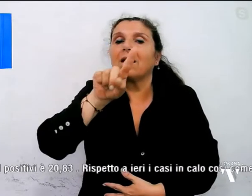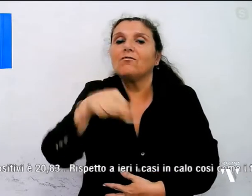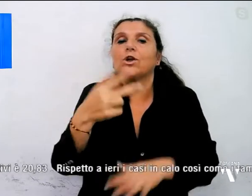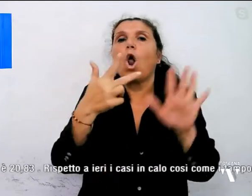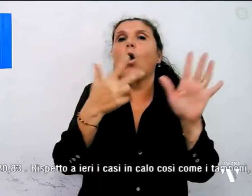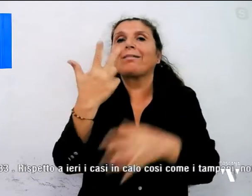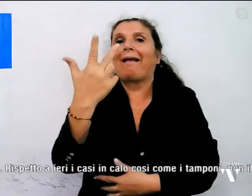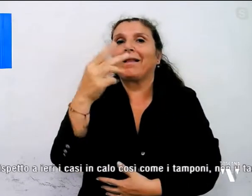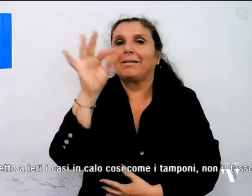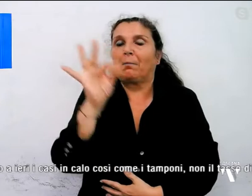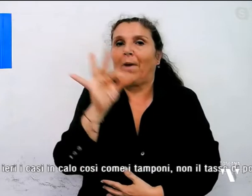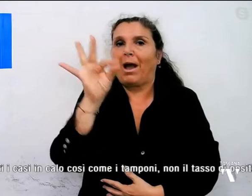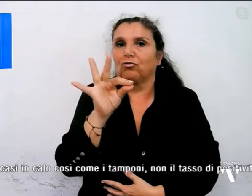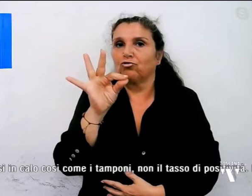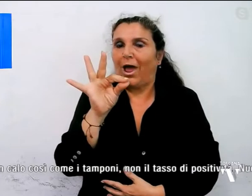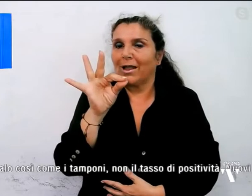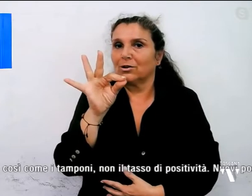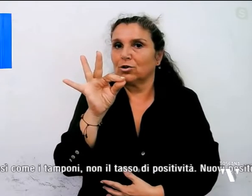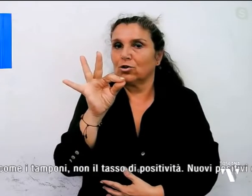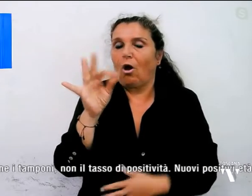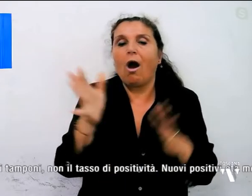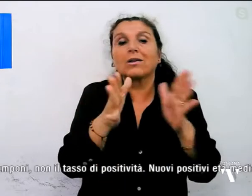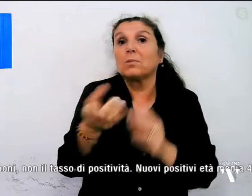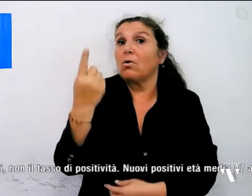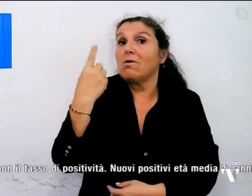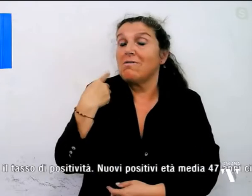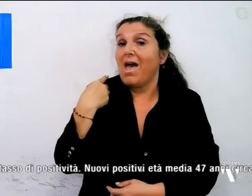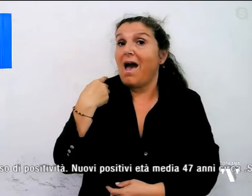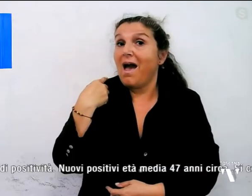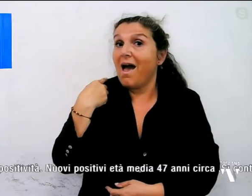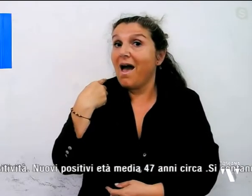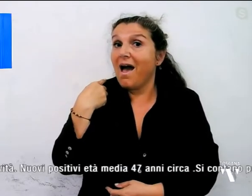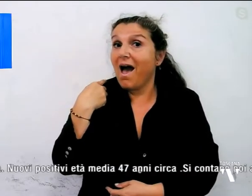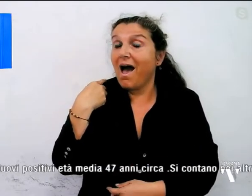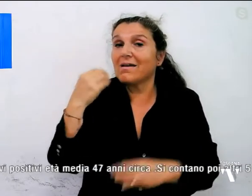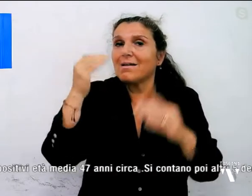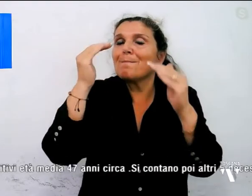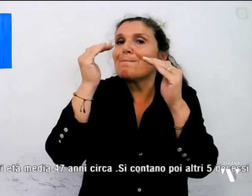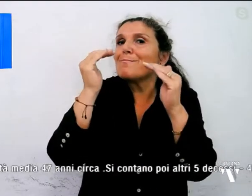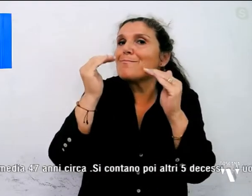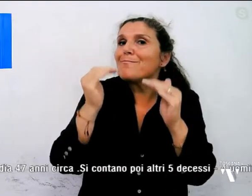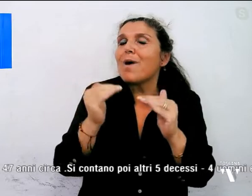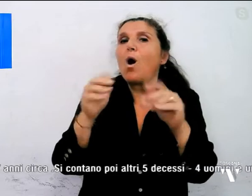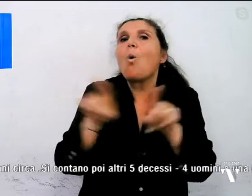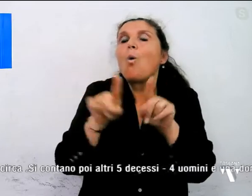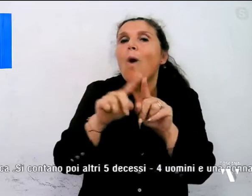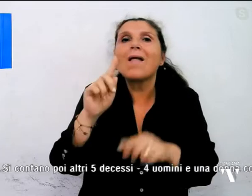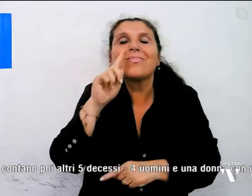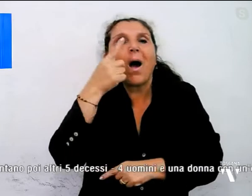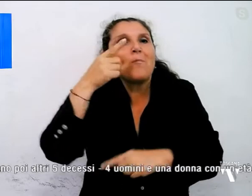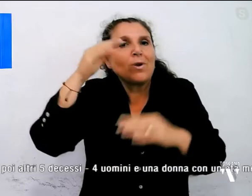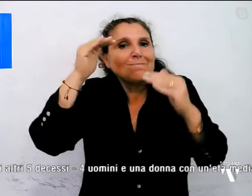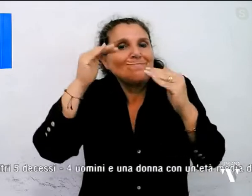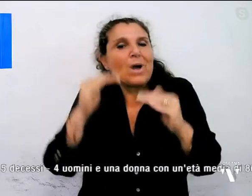% rispetto a ieri i casi in calo, così come i tamponi ma non il